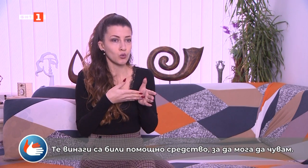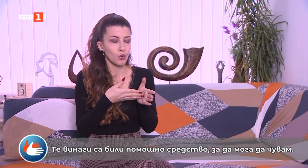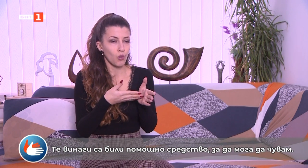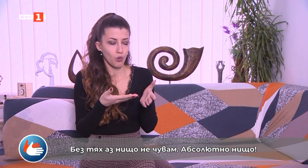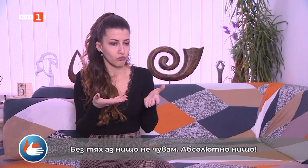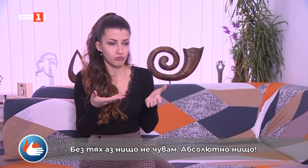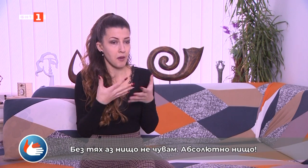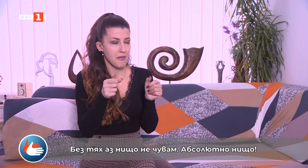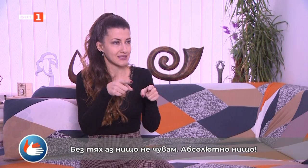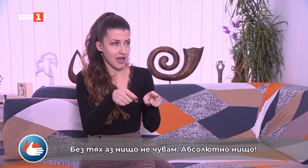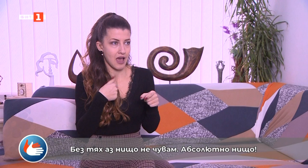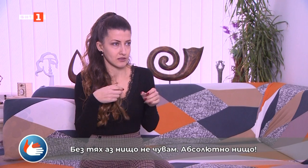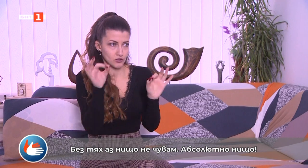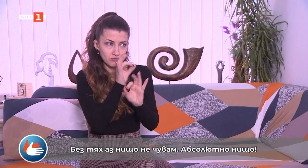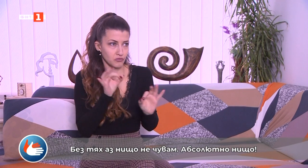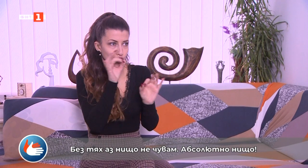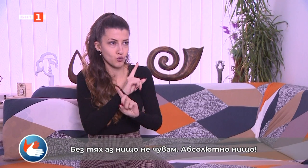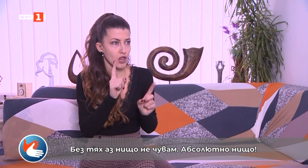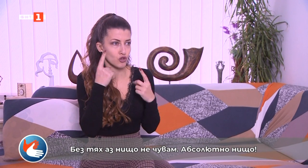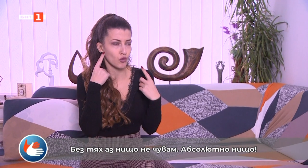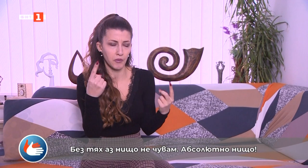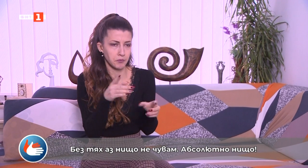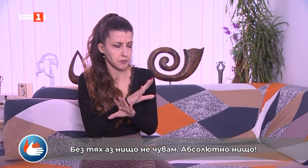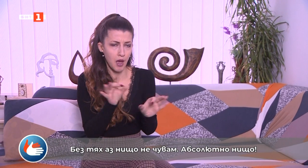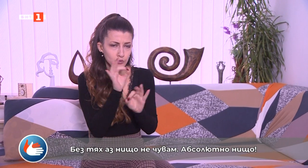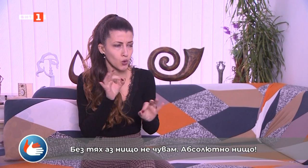Без тях нищо не чувам. Абсолютно нищо.